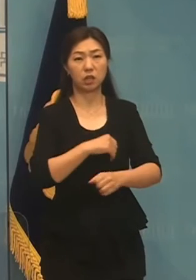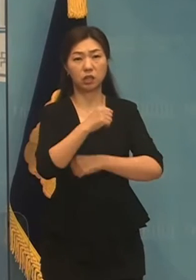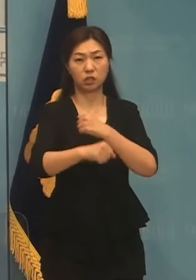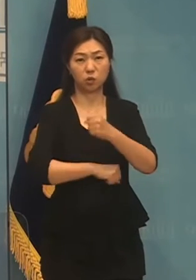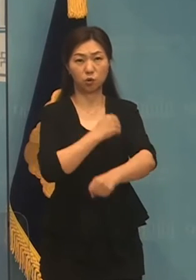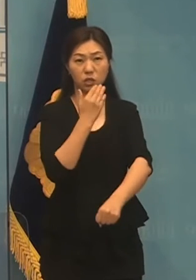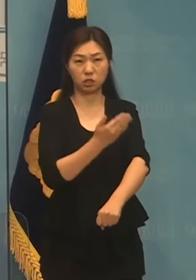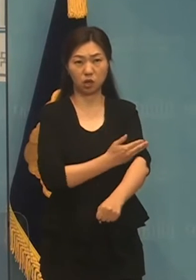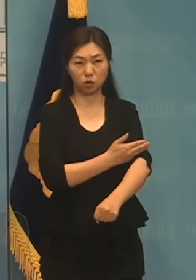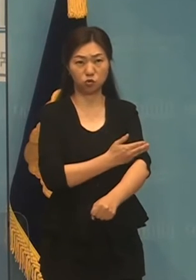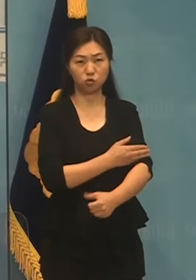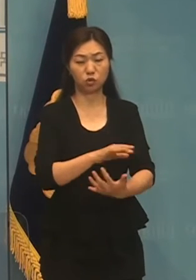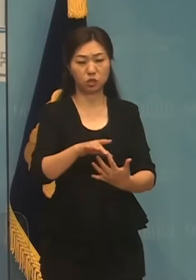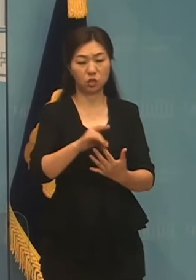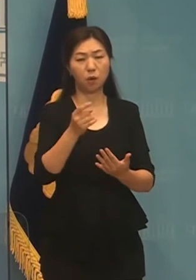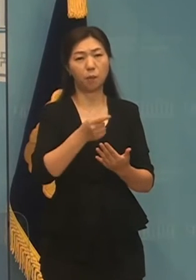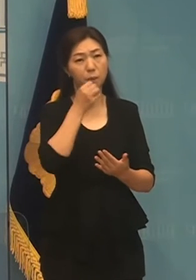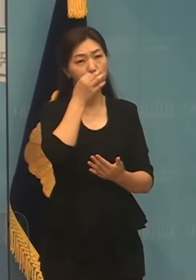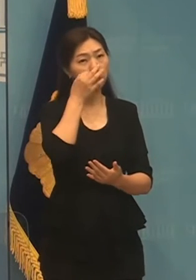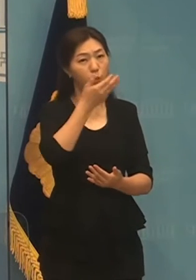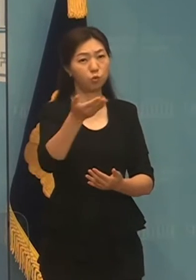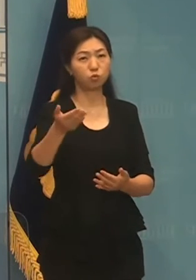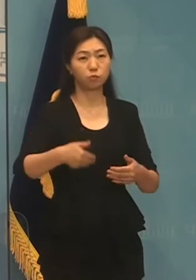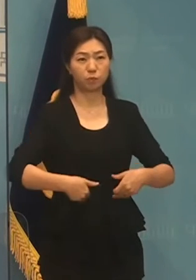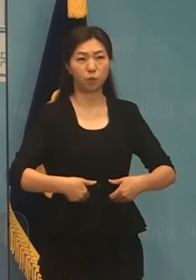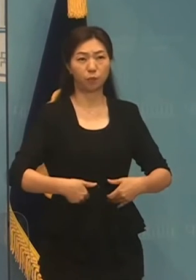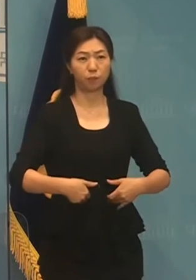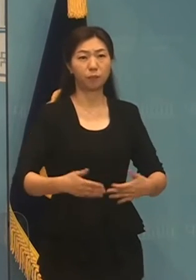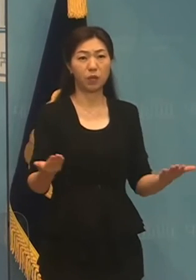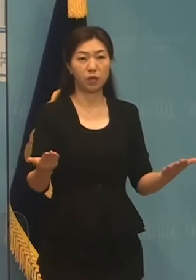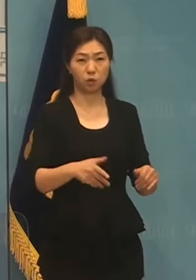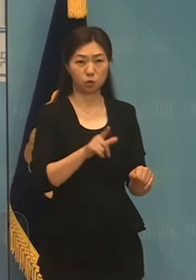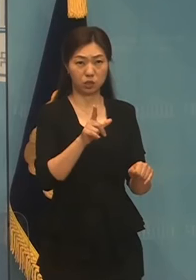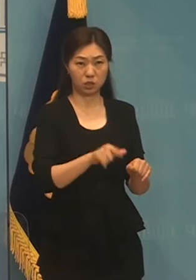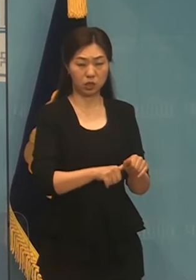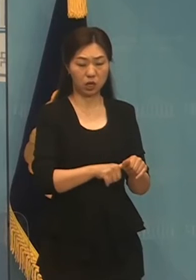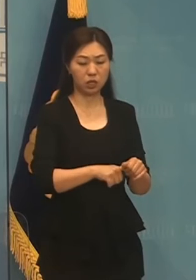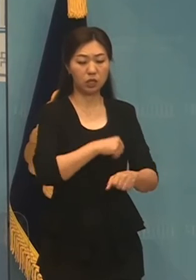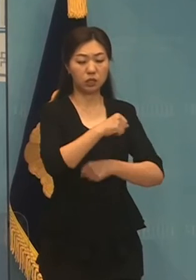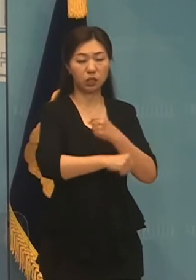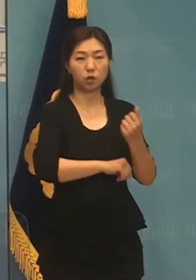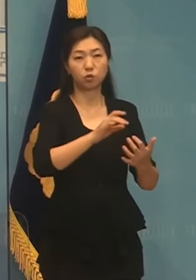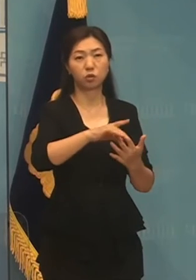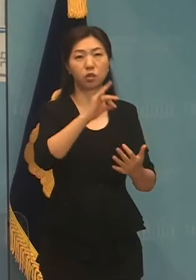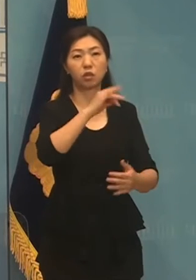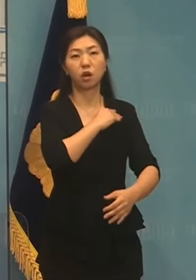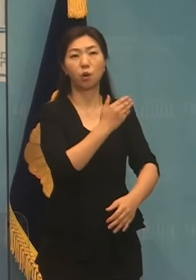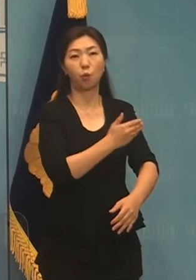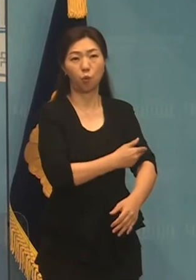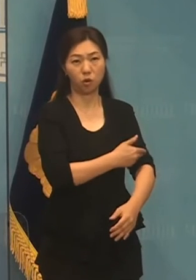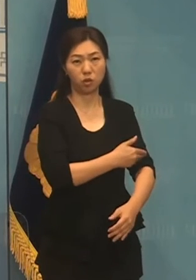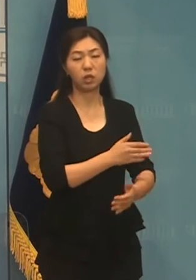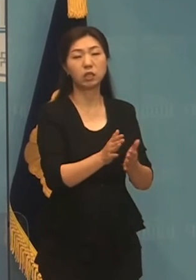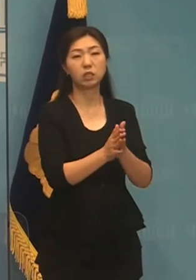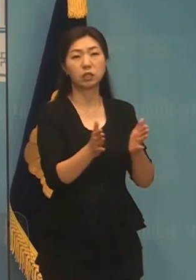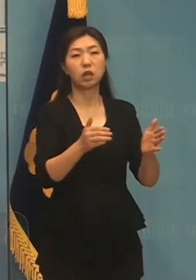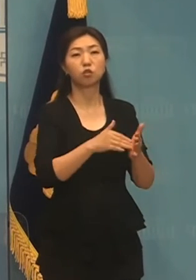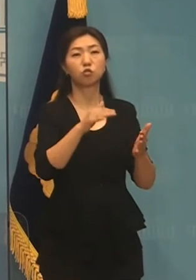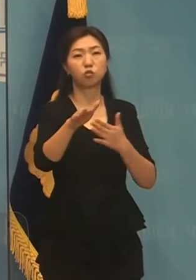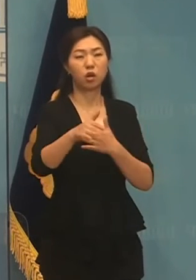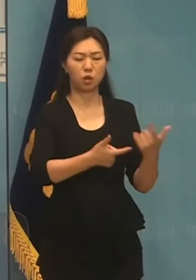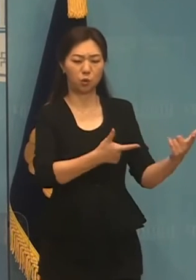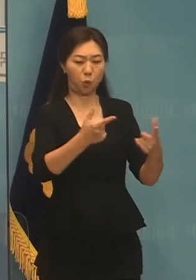대통령의 관계에 근로시간 자유선택제를 구입해서 해결적인 주 52시간 규제를